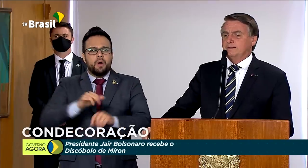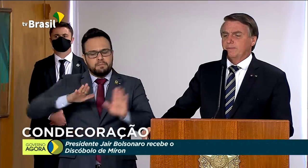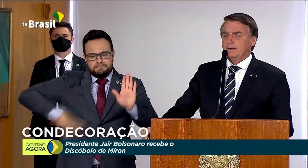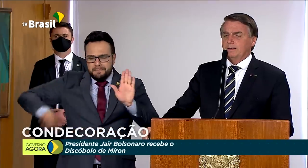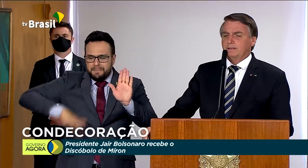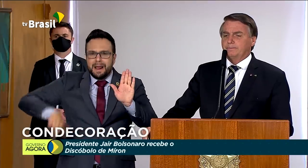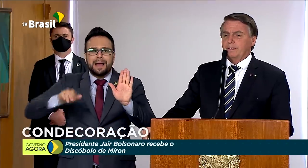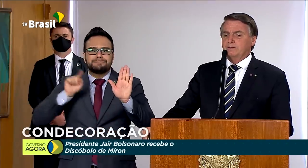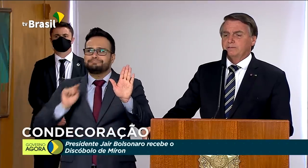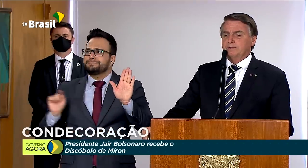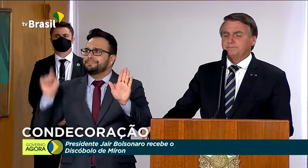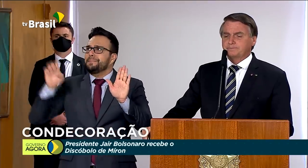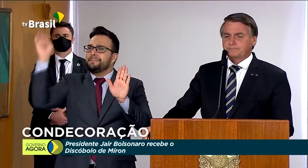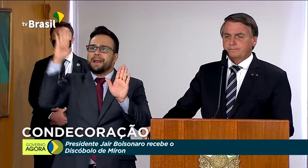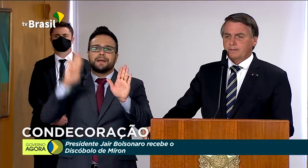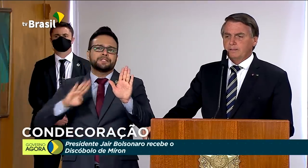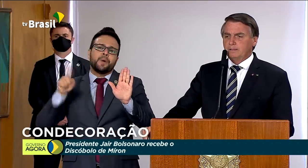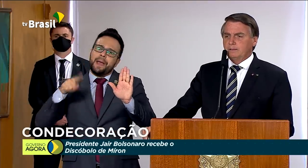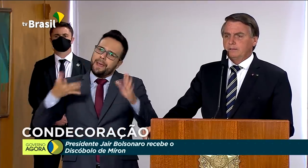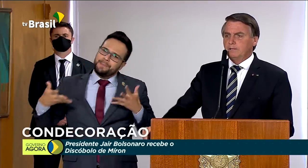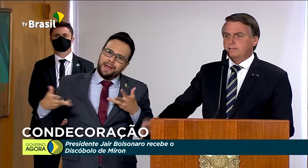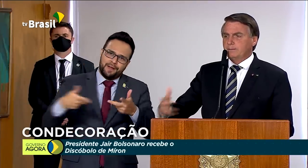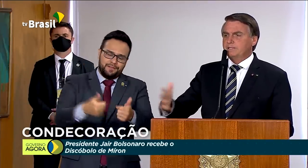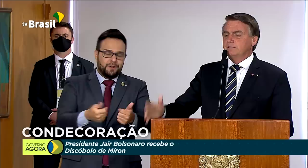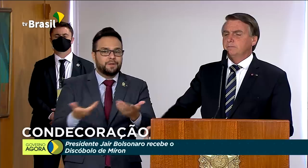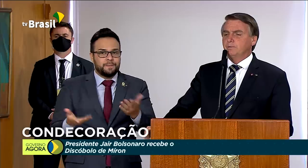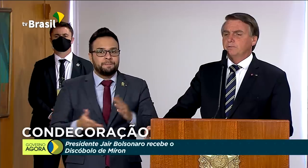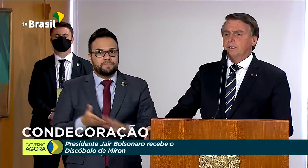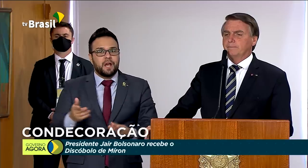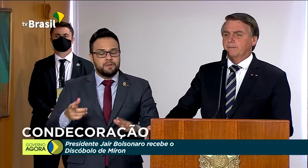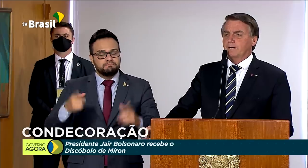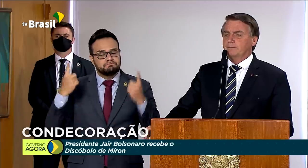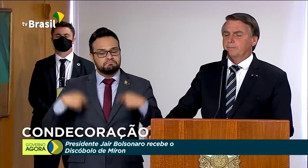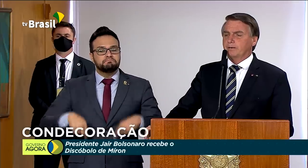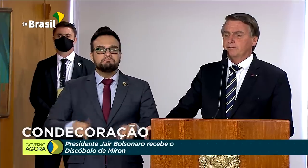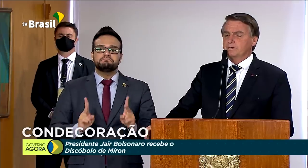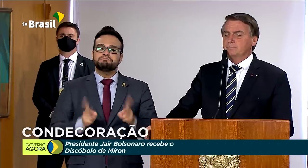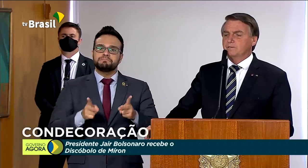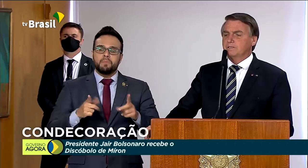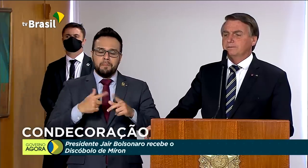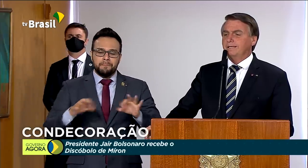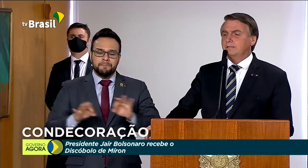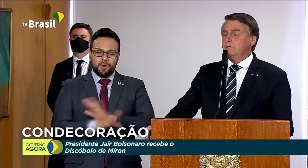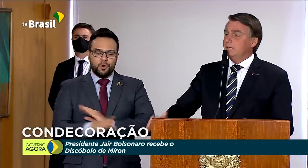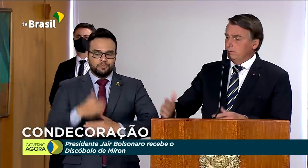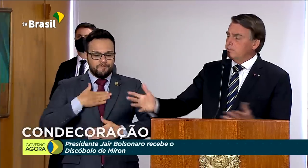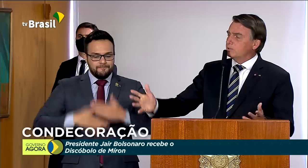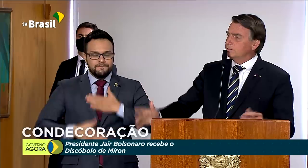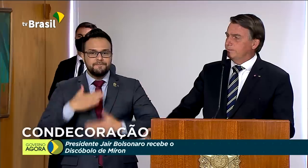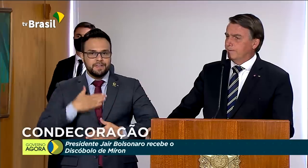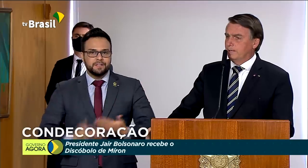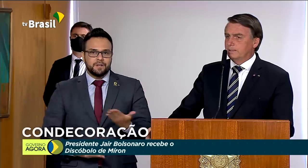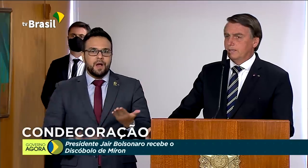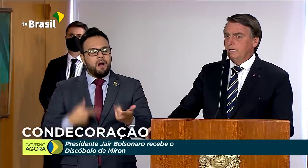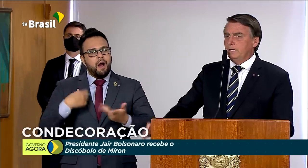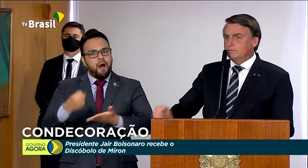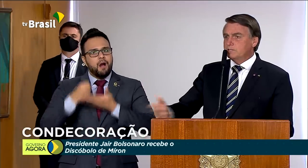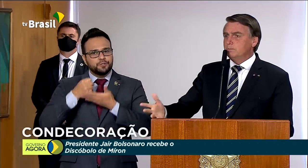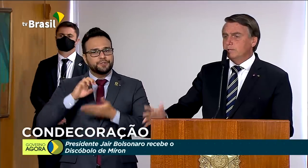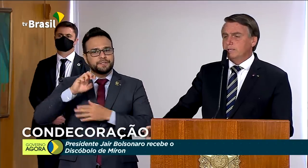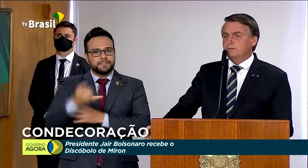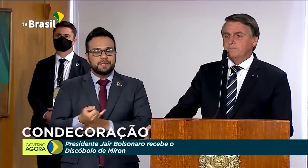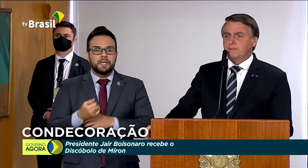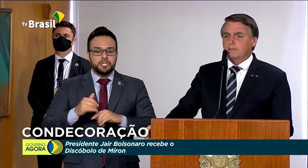maravilhosa pra isso, né. E eu acho que mantive um pouco a preparo físico em função daquilo. E nos ajuda, tá.